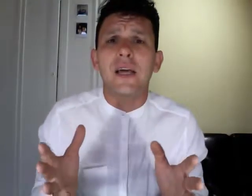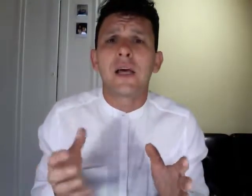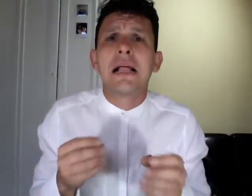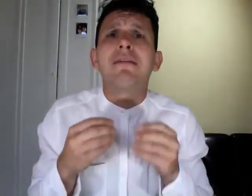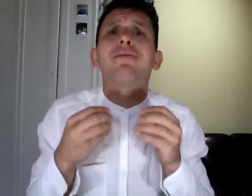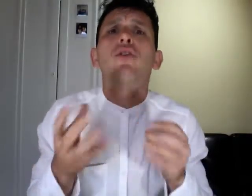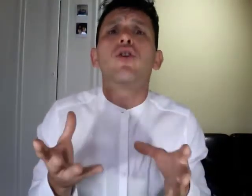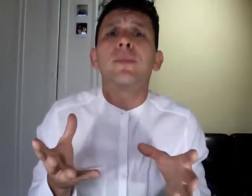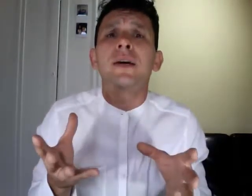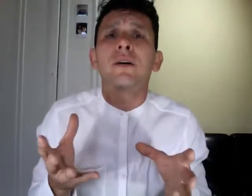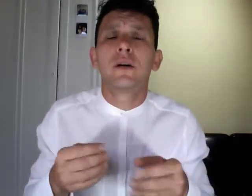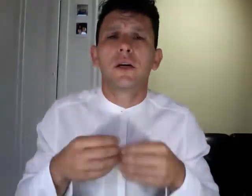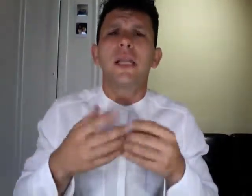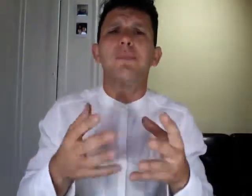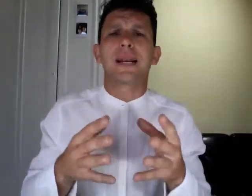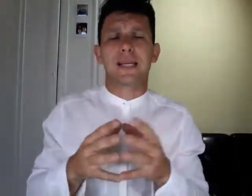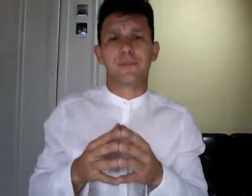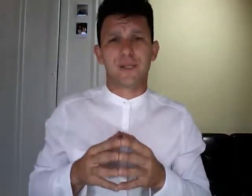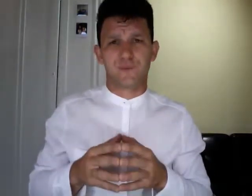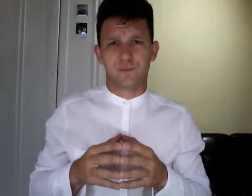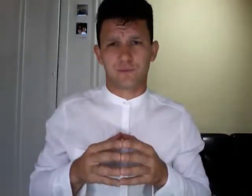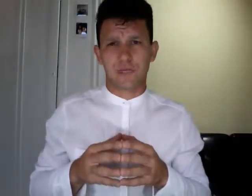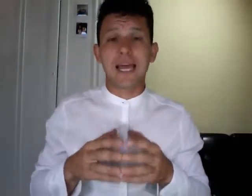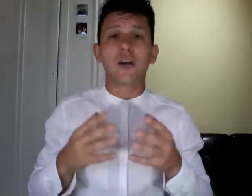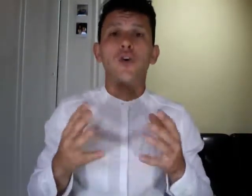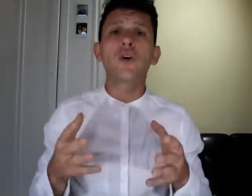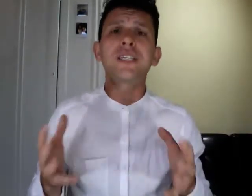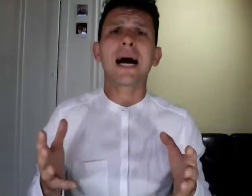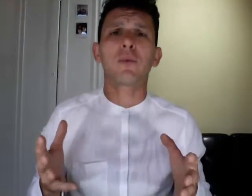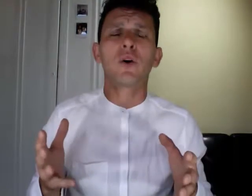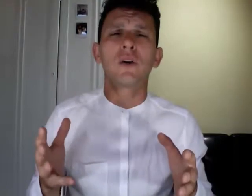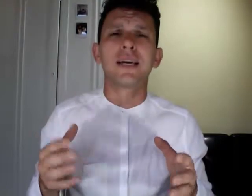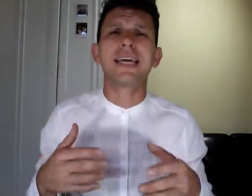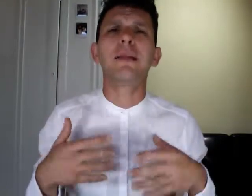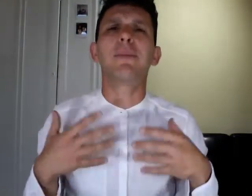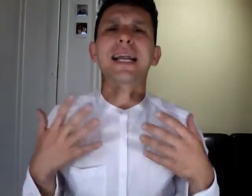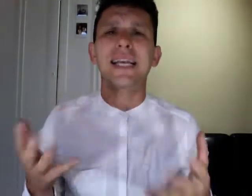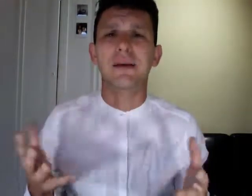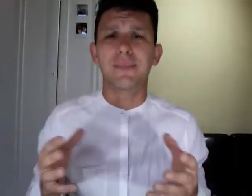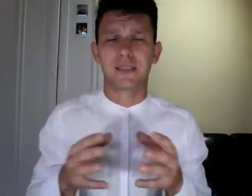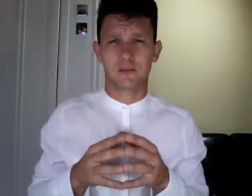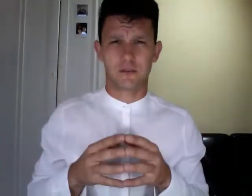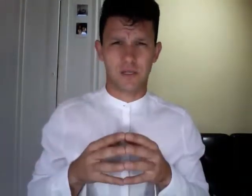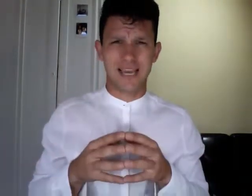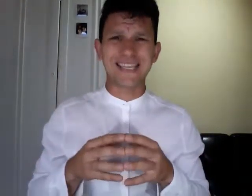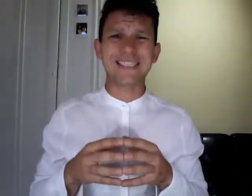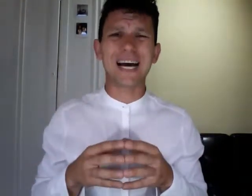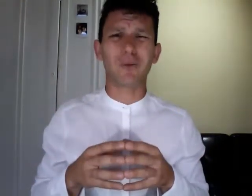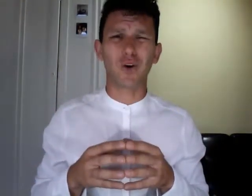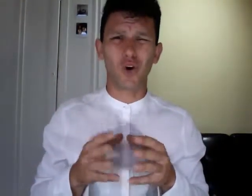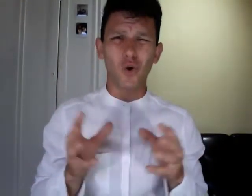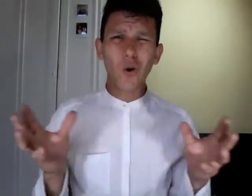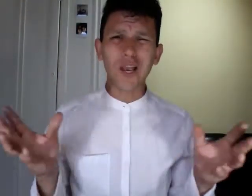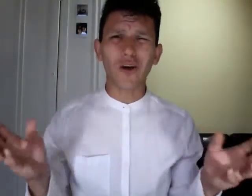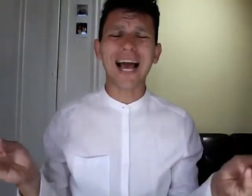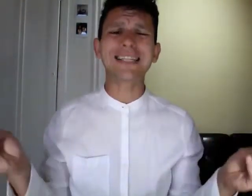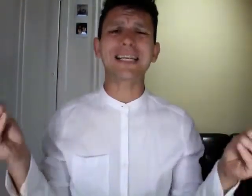formano il paradigma noi siamo il paradigma siamo quello che altre